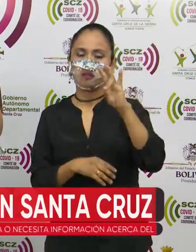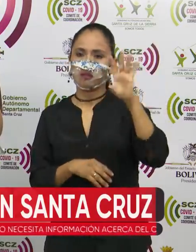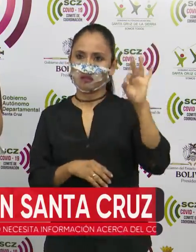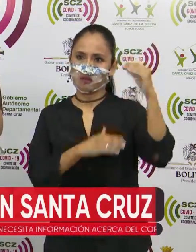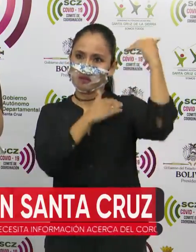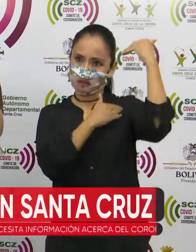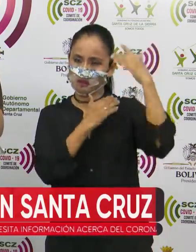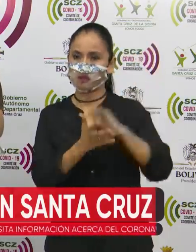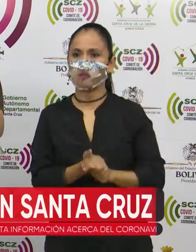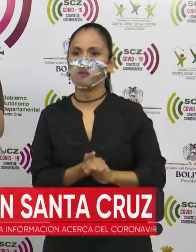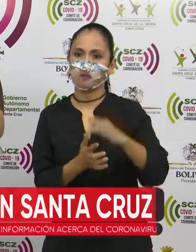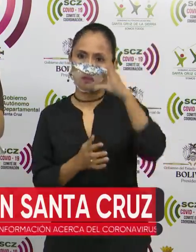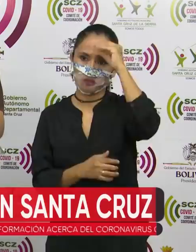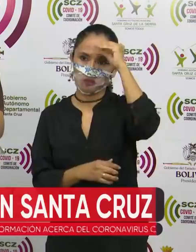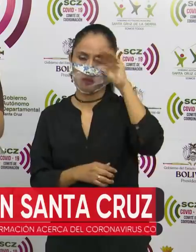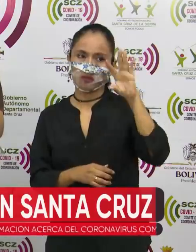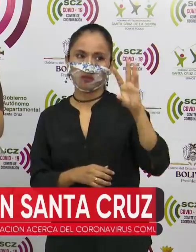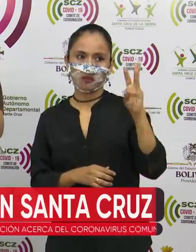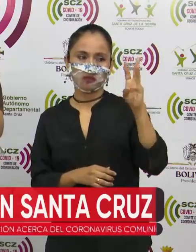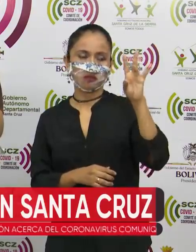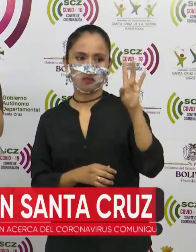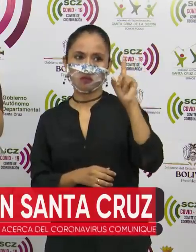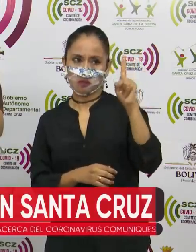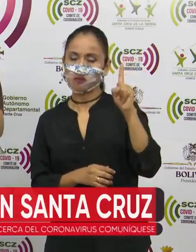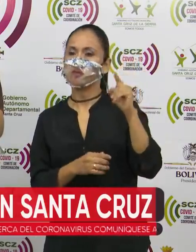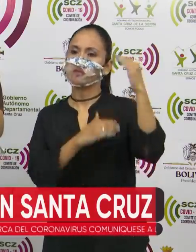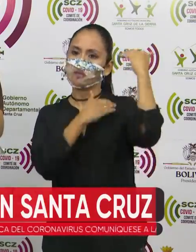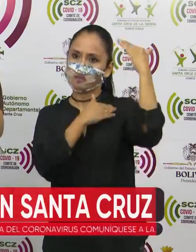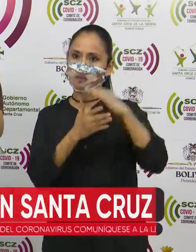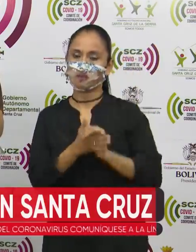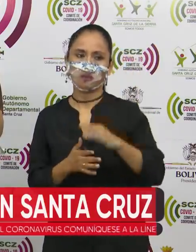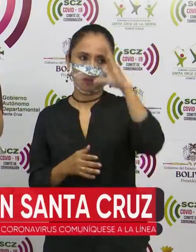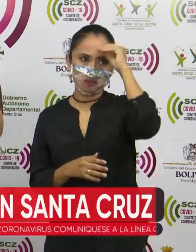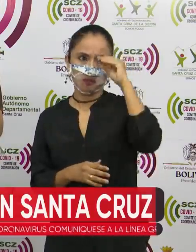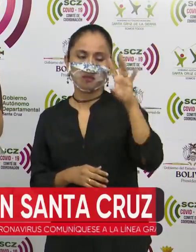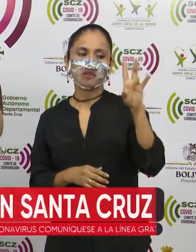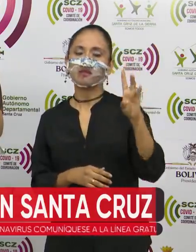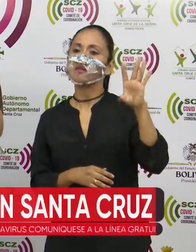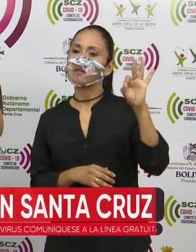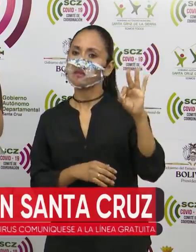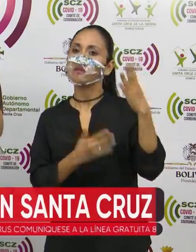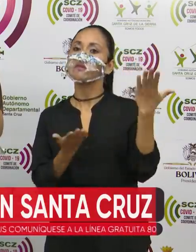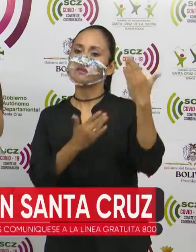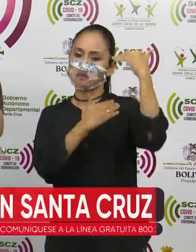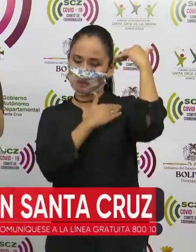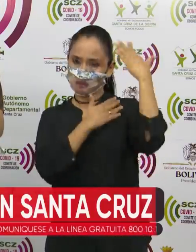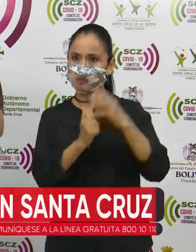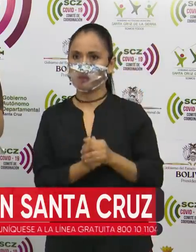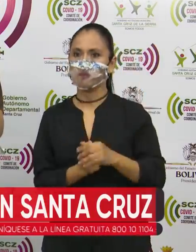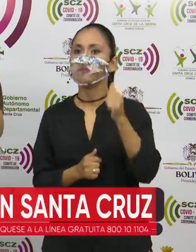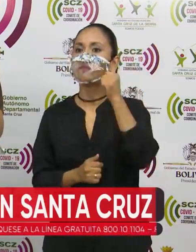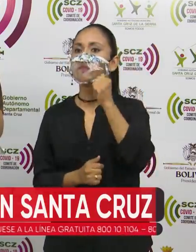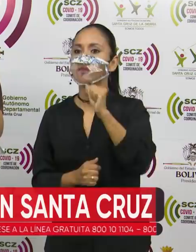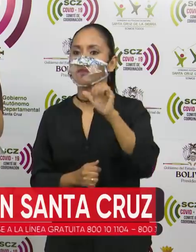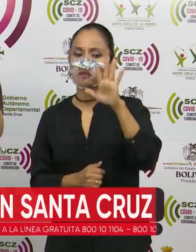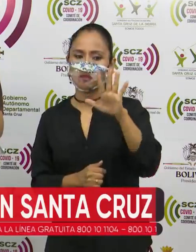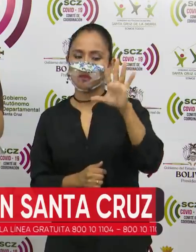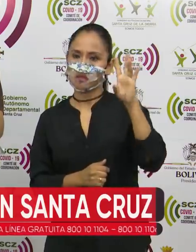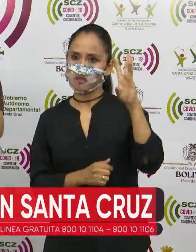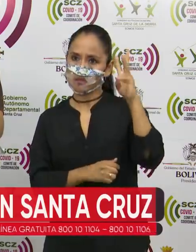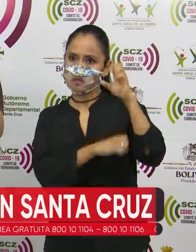Santa Cruz, masculino de 61 de Santa Cruz, masculino de 79 Santa Cruz, femenino de